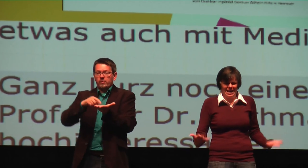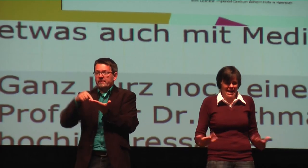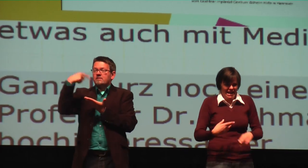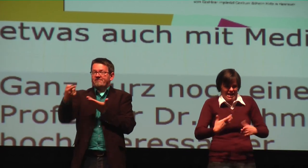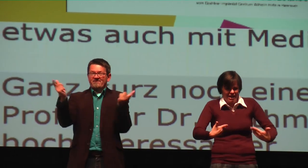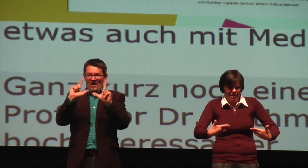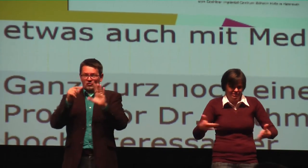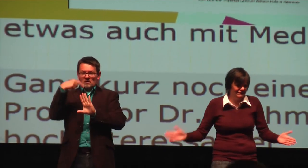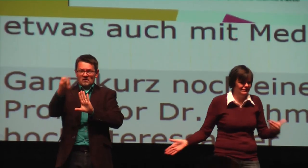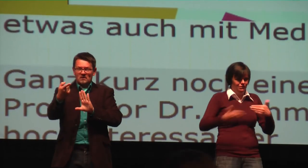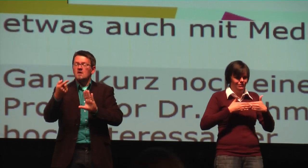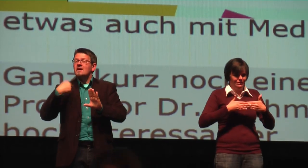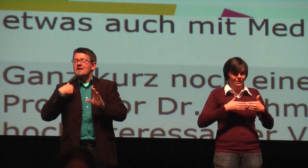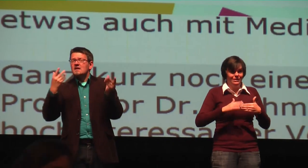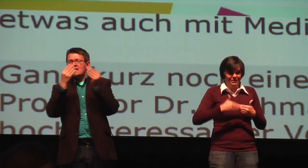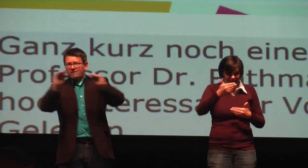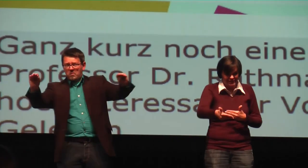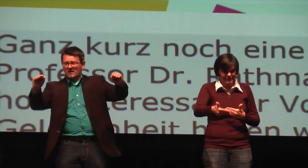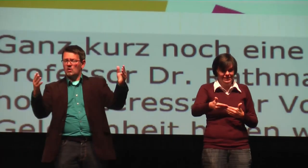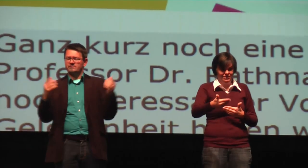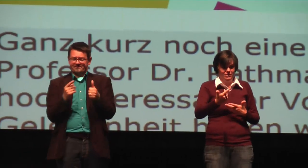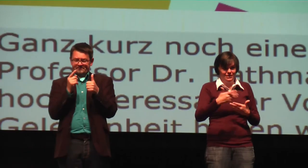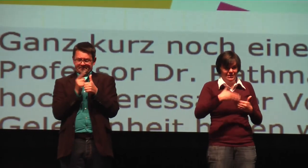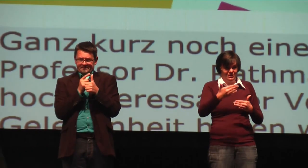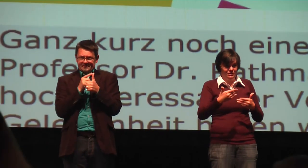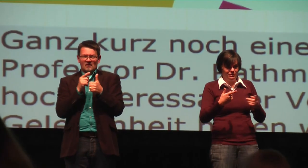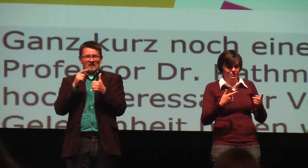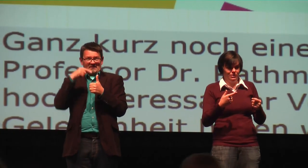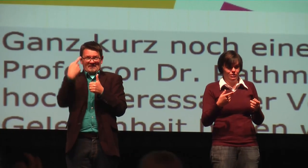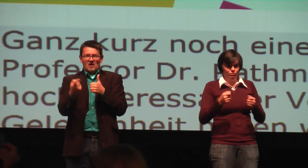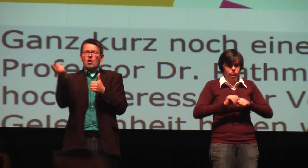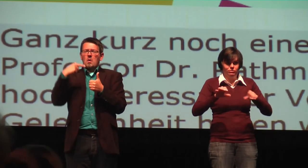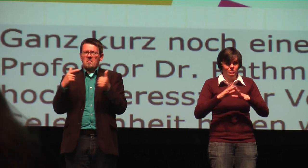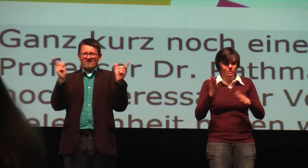und ganz schnell den Raum wieder verändern. Dann nächste Veranstaltung, die wir haben.